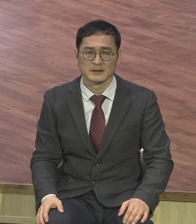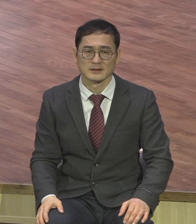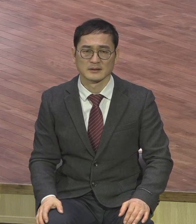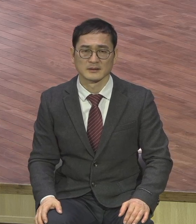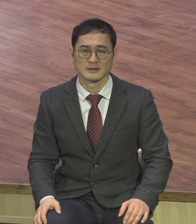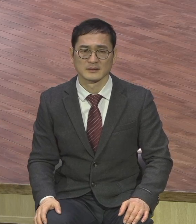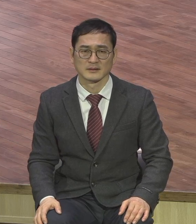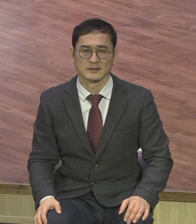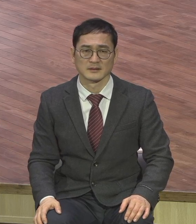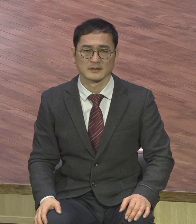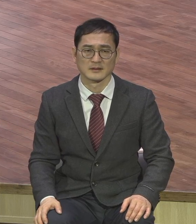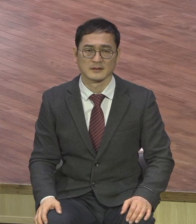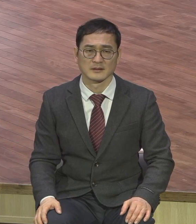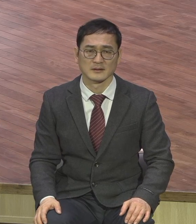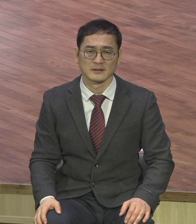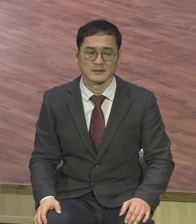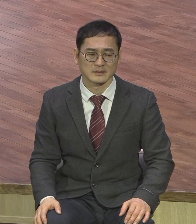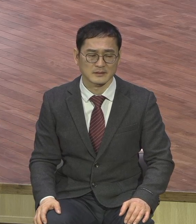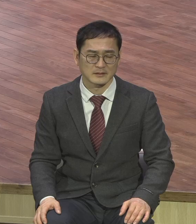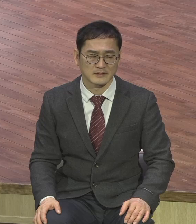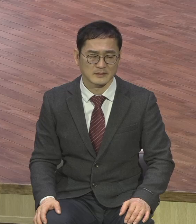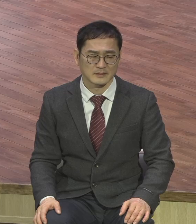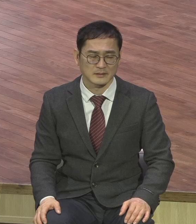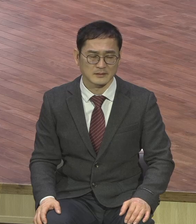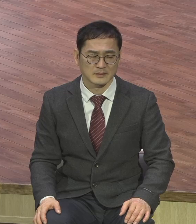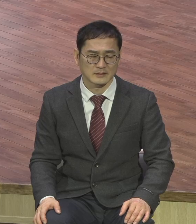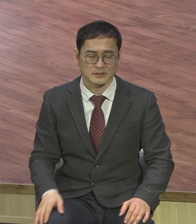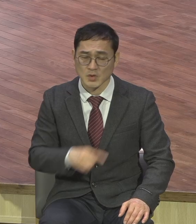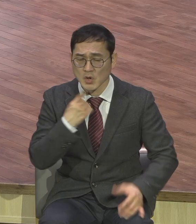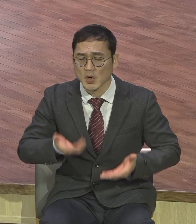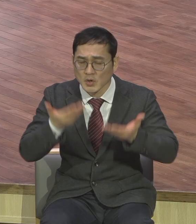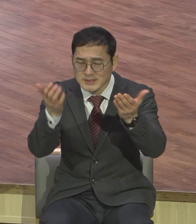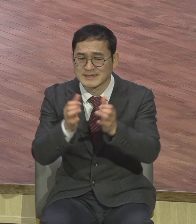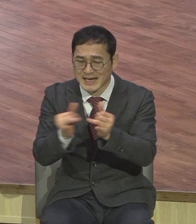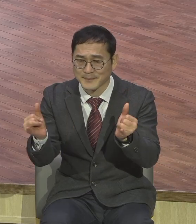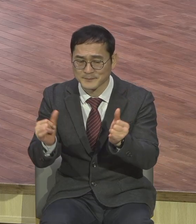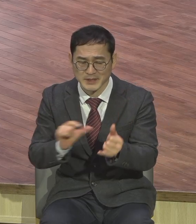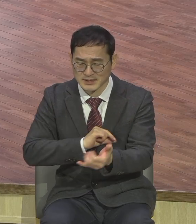헌신자들 다 지어가지고 누가 헌신해 헌신하고 자기 못했으니까 하지마